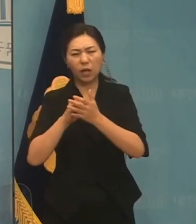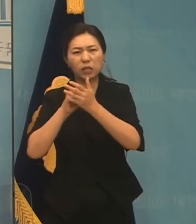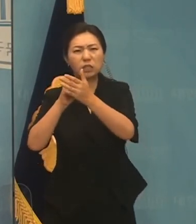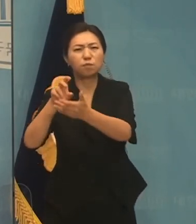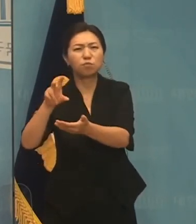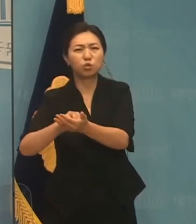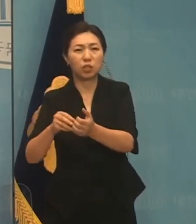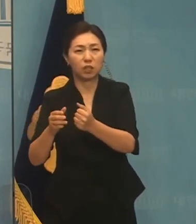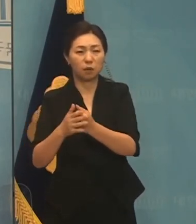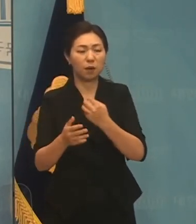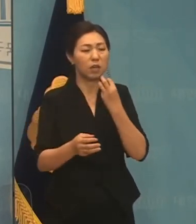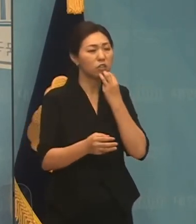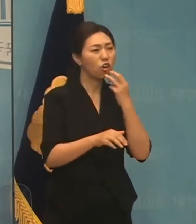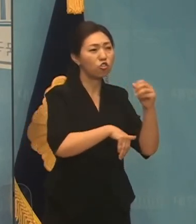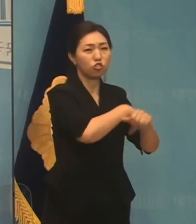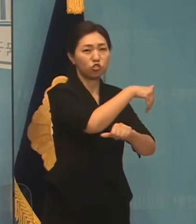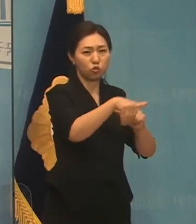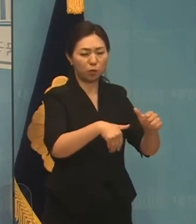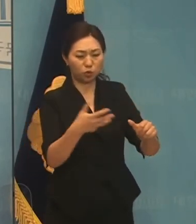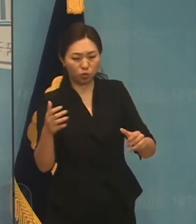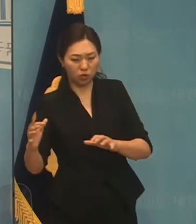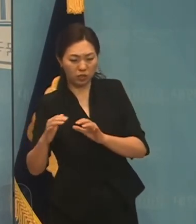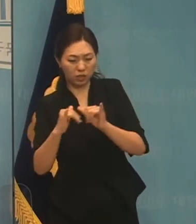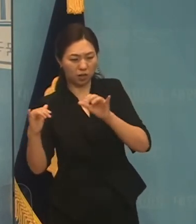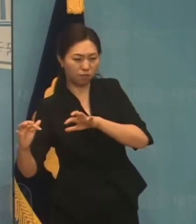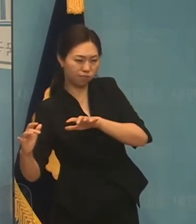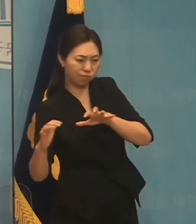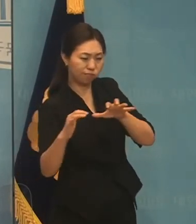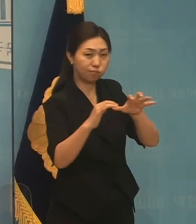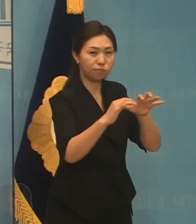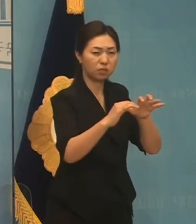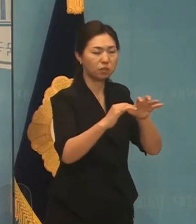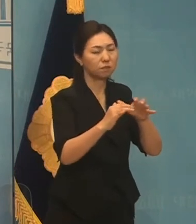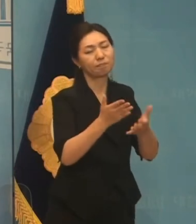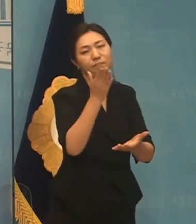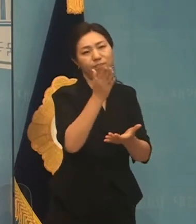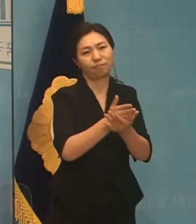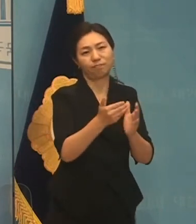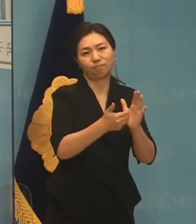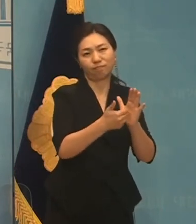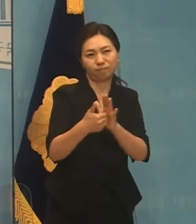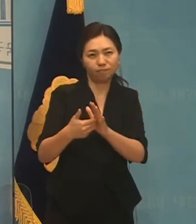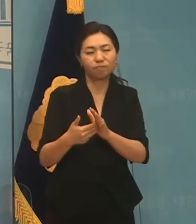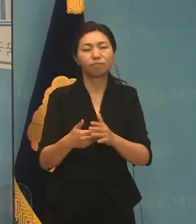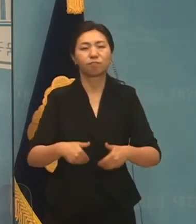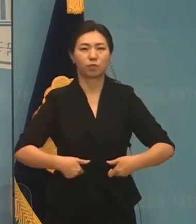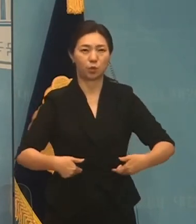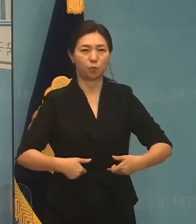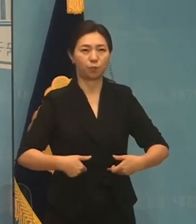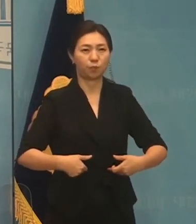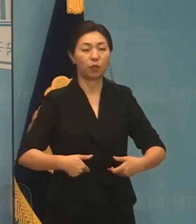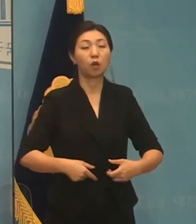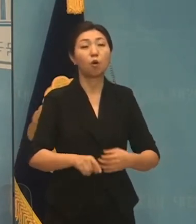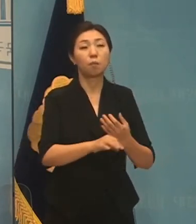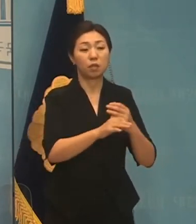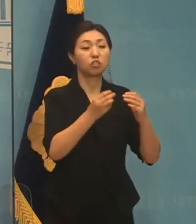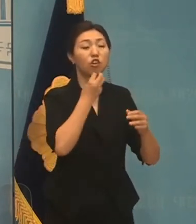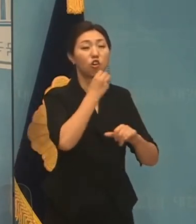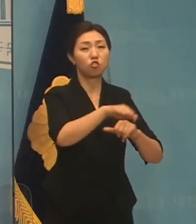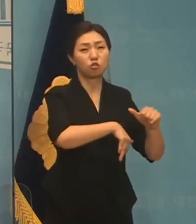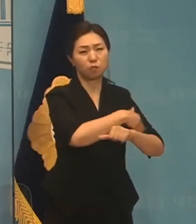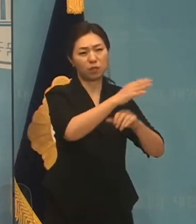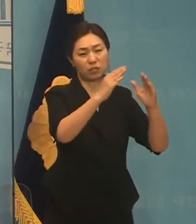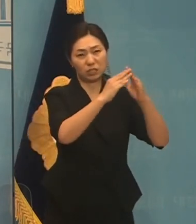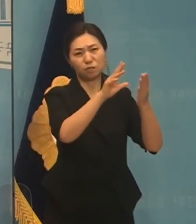수도권으로 인구가 몰려드는 일이 없도록 해야 합니다. 그래야 주택문제를 해결할 수 있습니다.